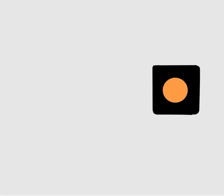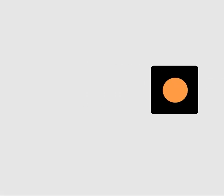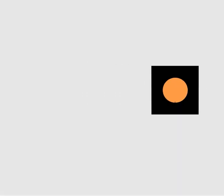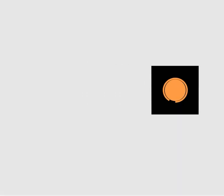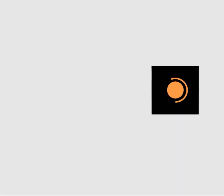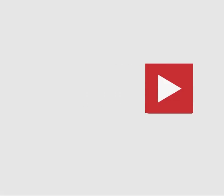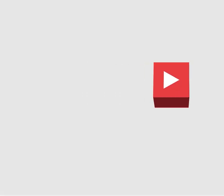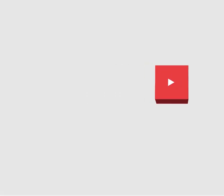Transcrição Quintena Coelho